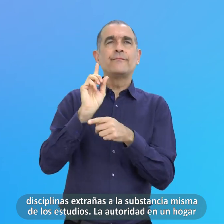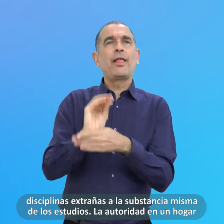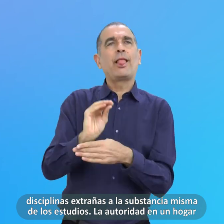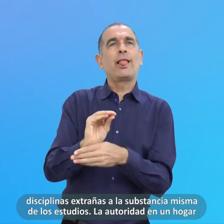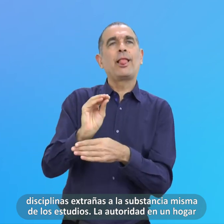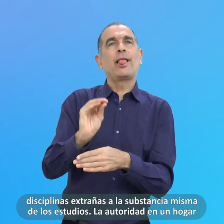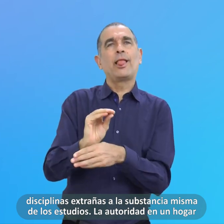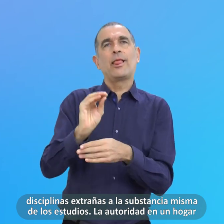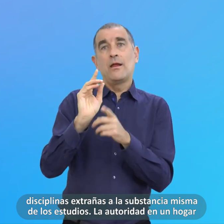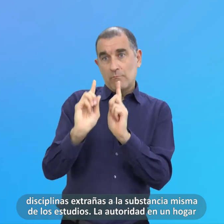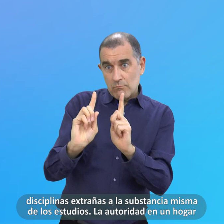De los estudios